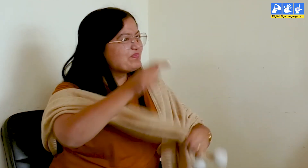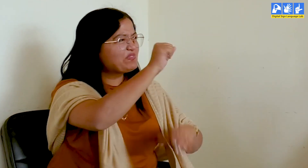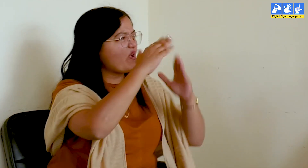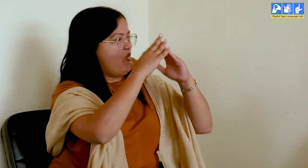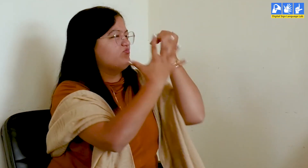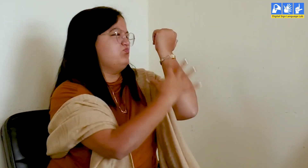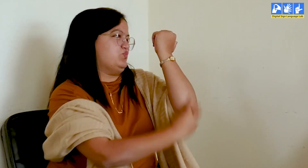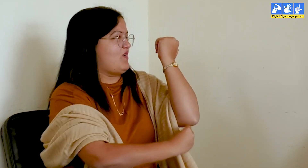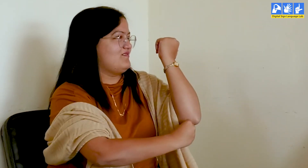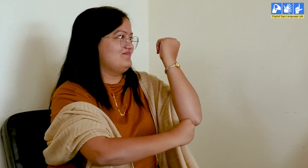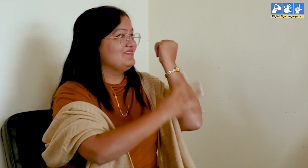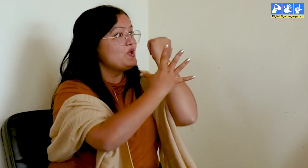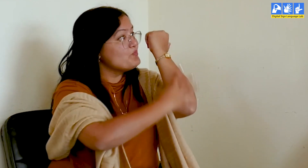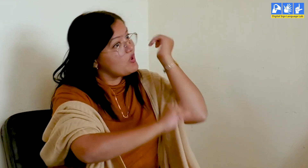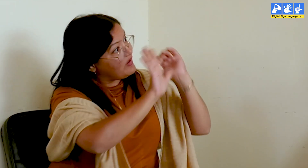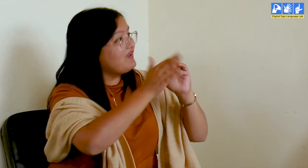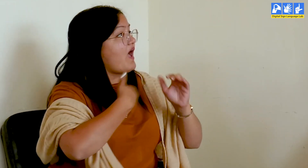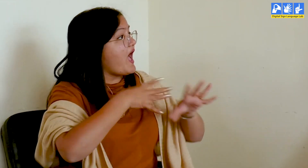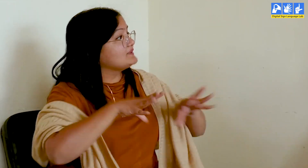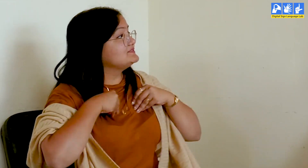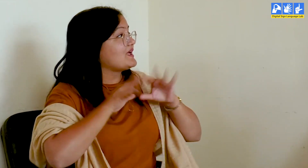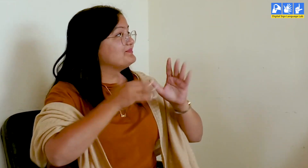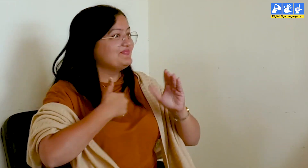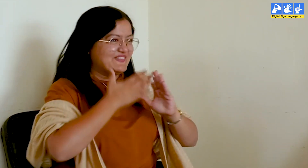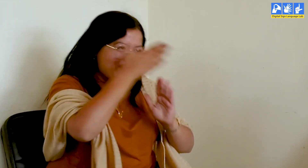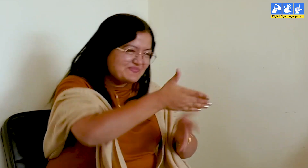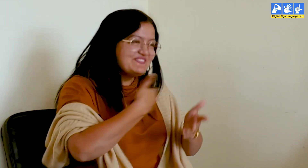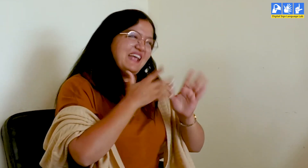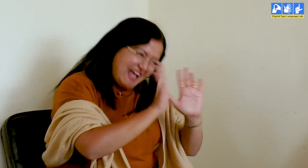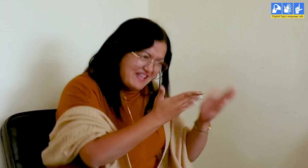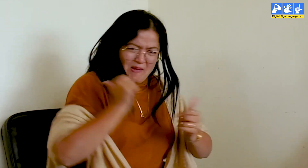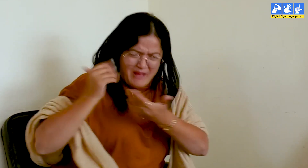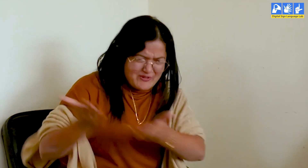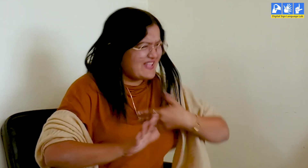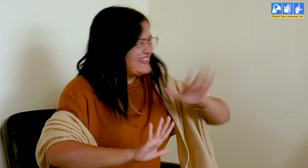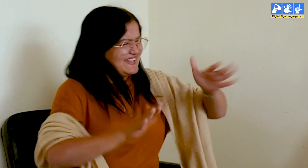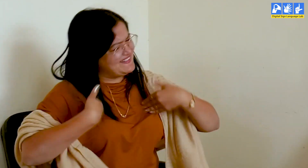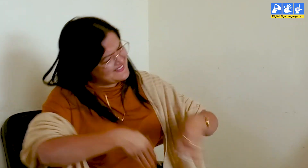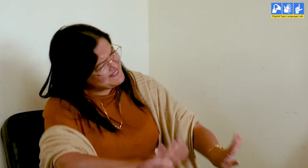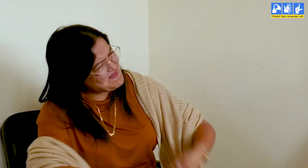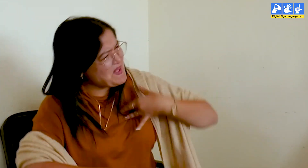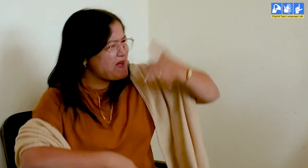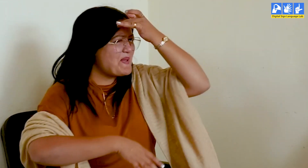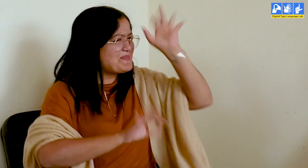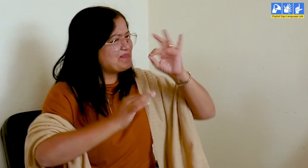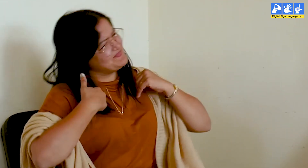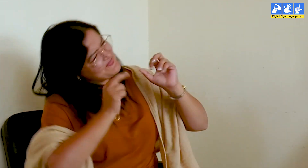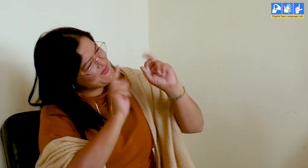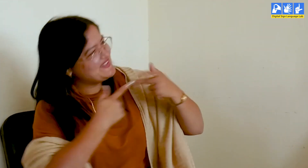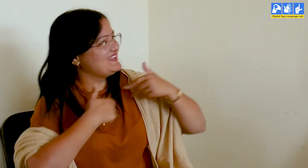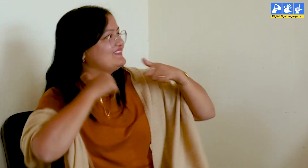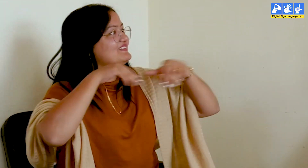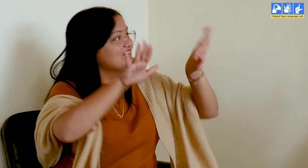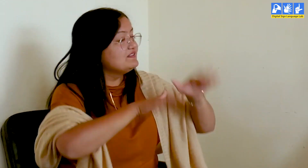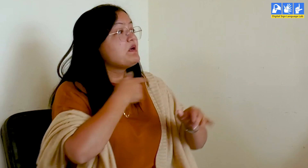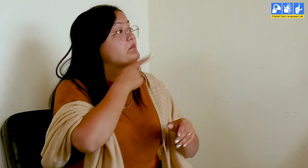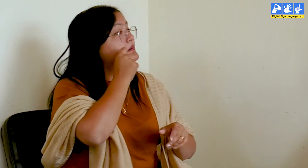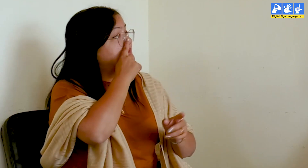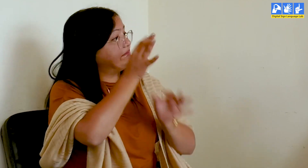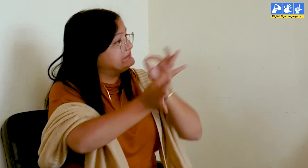बारे में उसके बाद हम उनके घर गए मैं गरीब थे फिर भी उन्होंने हमें स्युकार किया और हमारा स्वागत किया फिर हमने माता पिता